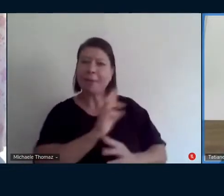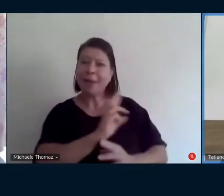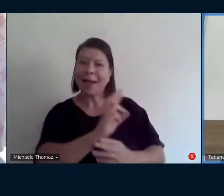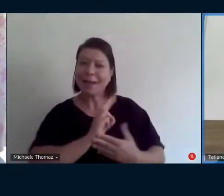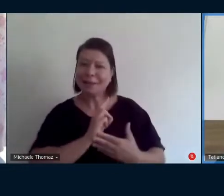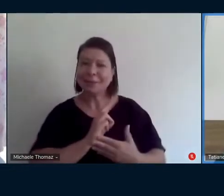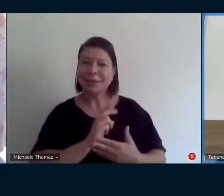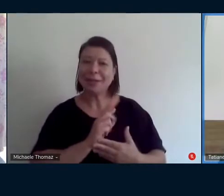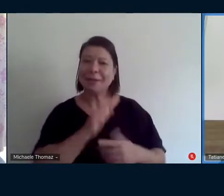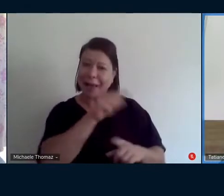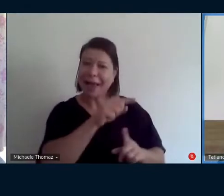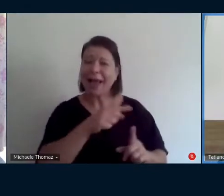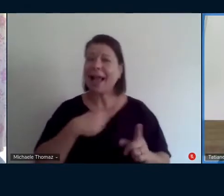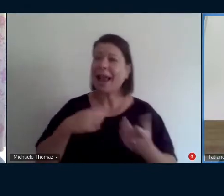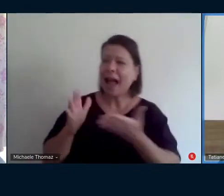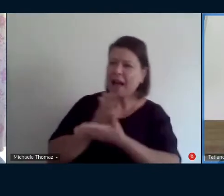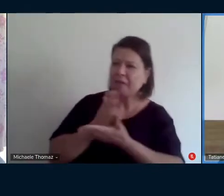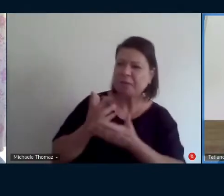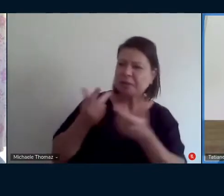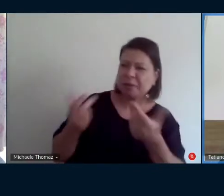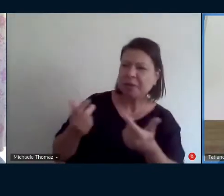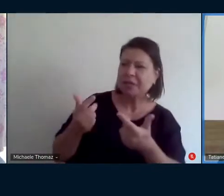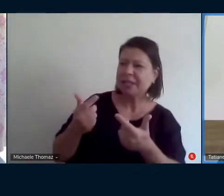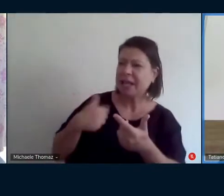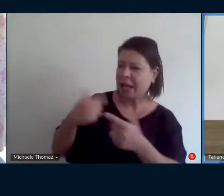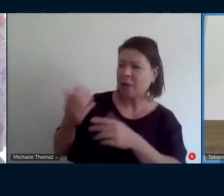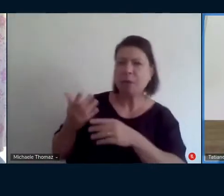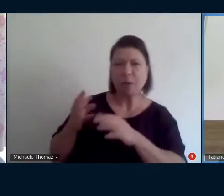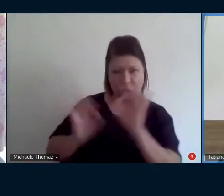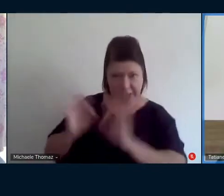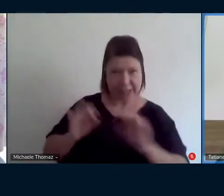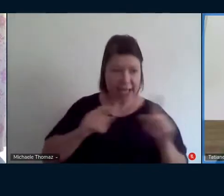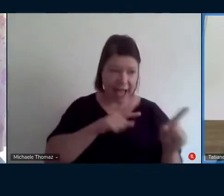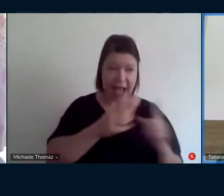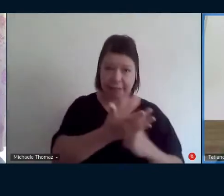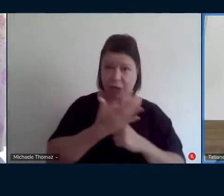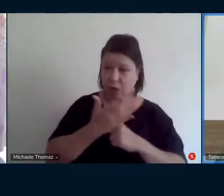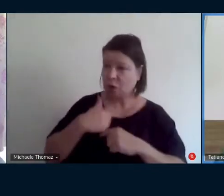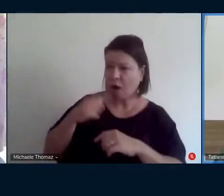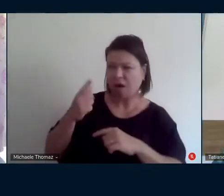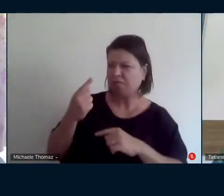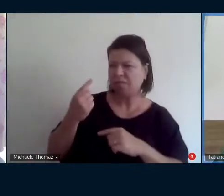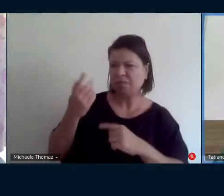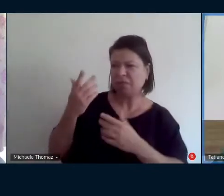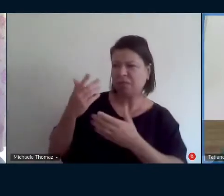ajustou alguns processos que eu organizei, então a gente vai fazendo essa troca.